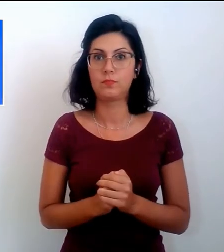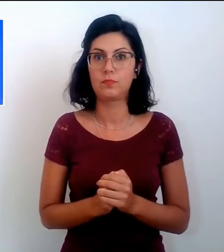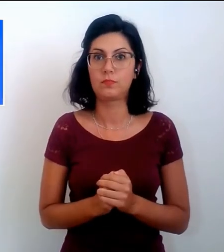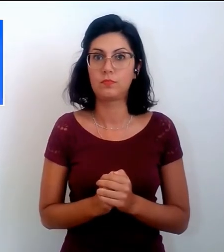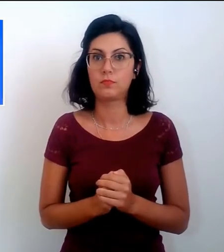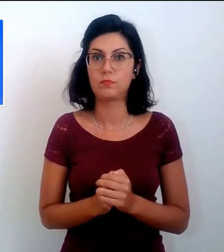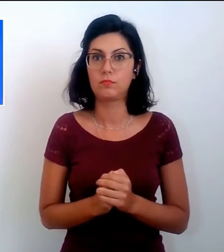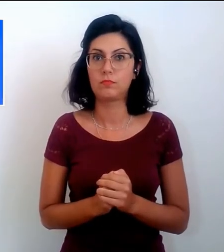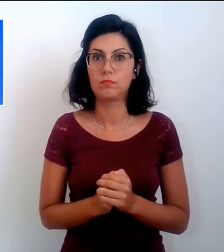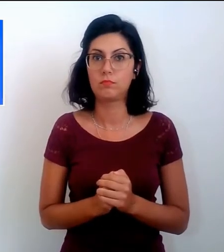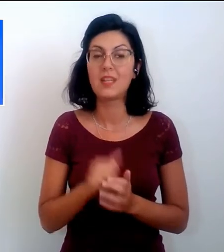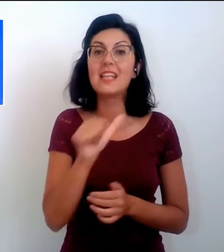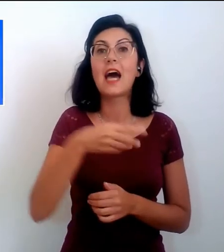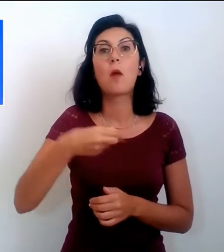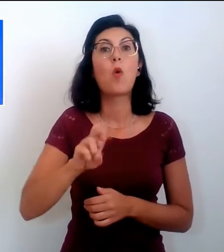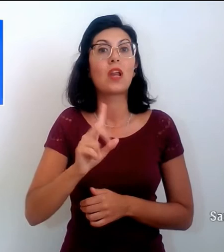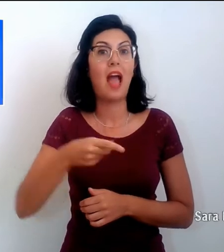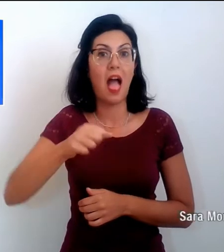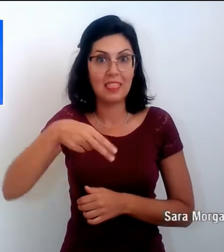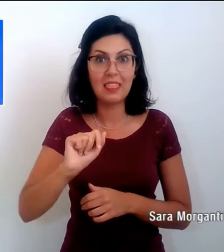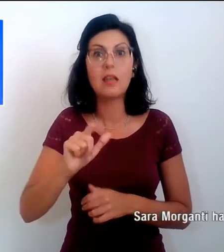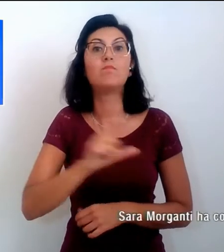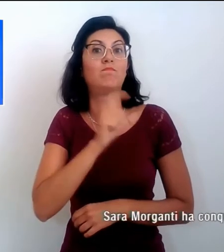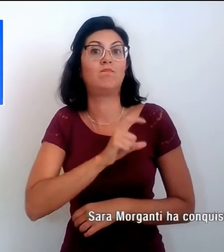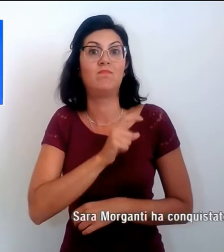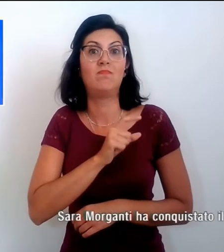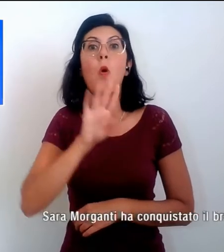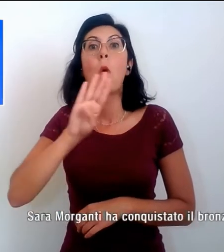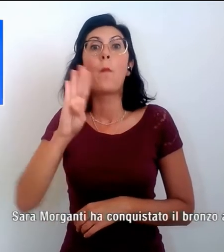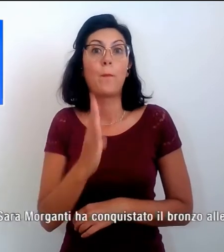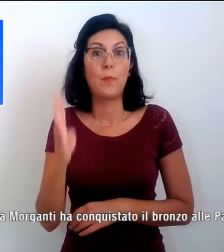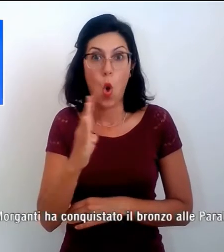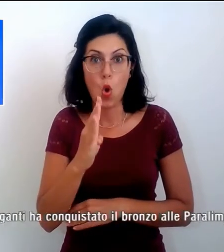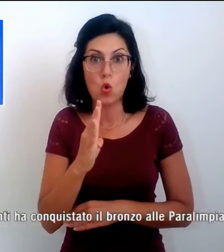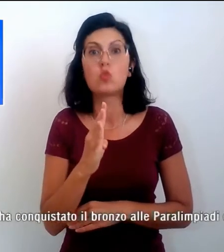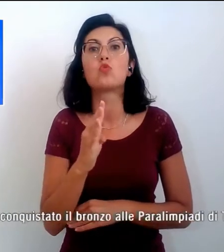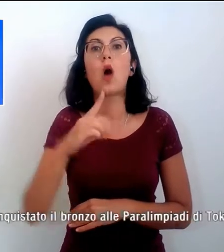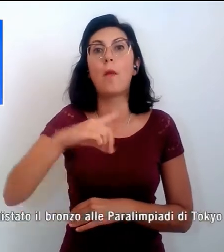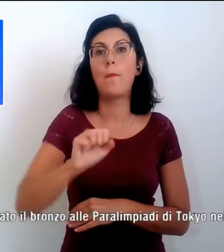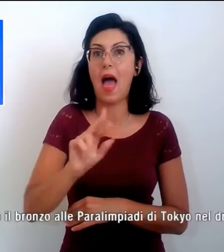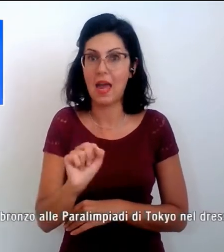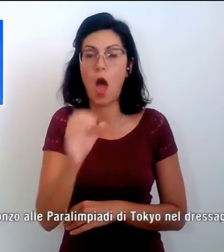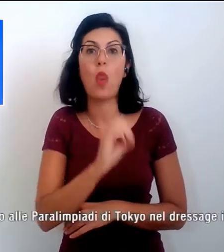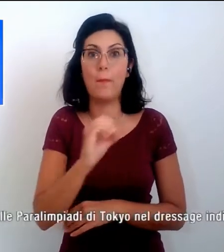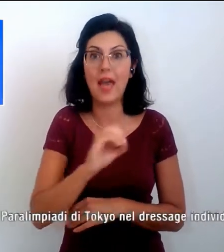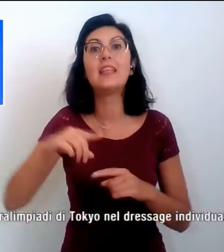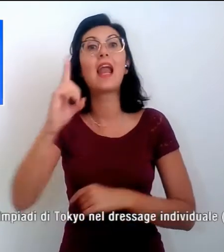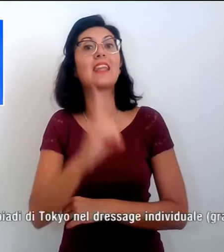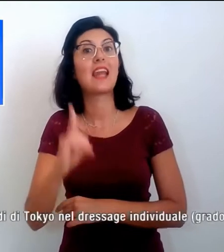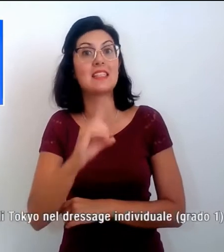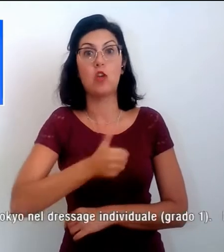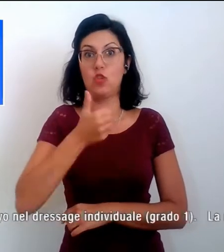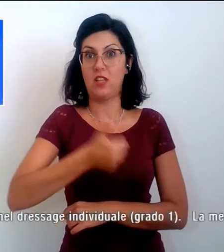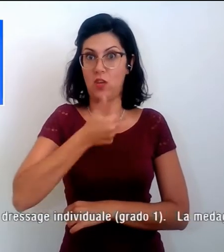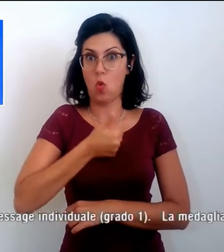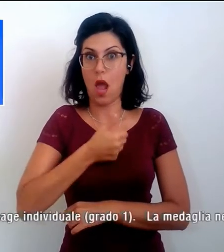Sara Morganti ha conquistato il bronzo alle Paralimpiadi di Tokyo nel dressage individuale. La medaglia nell